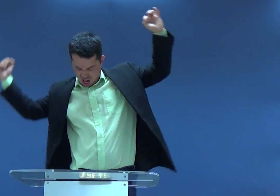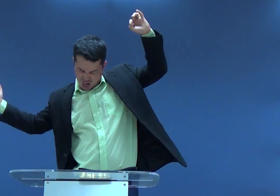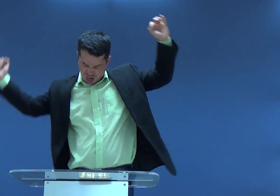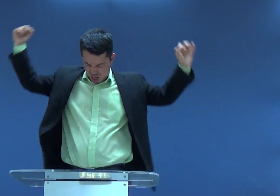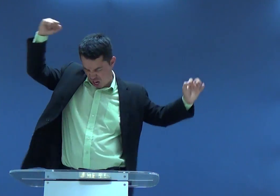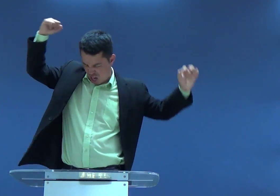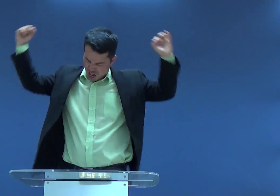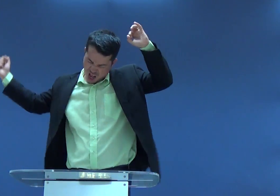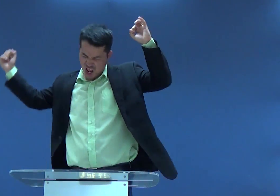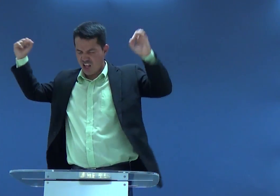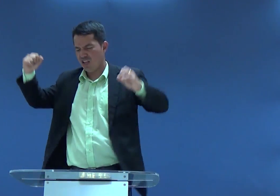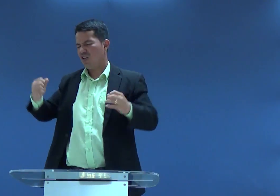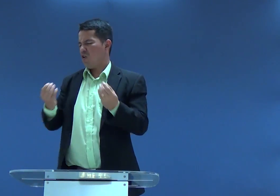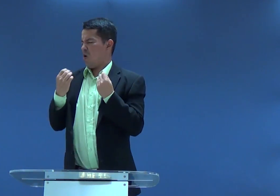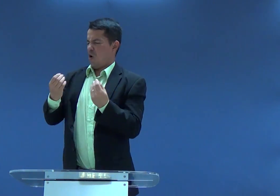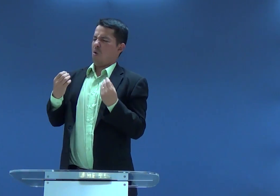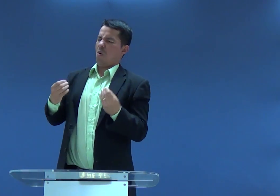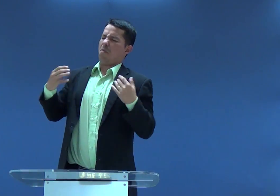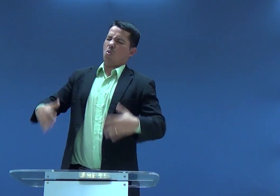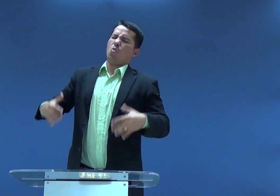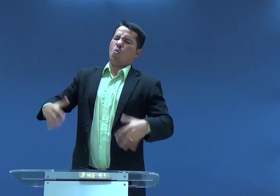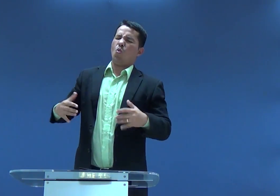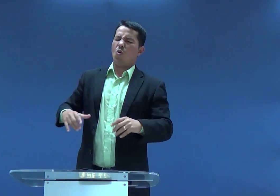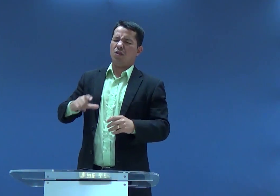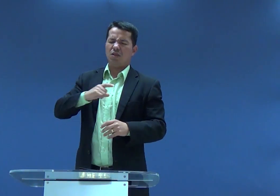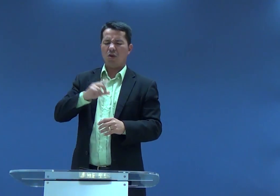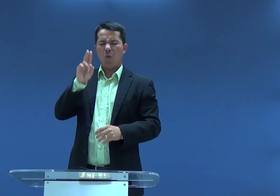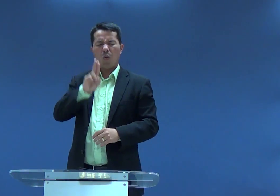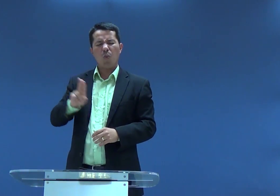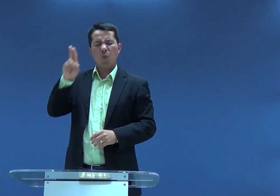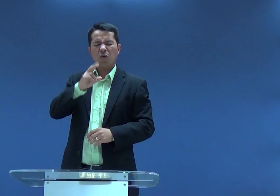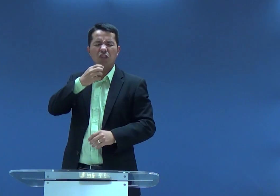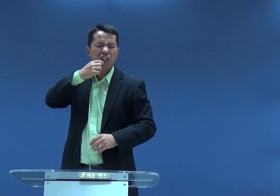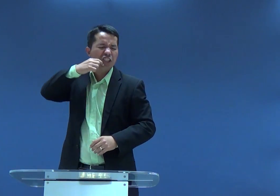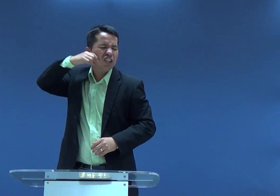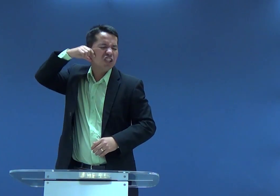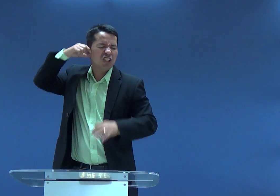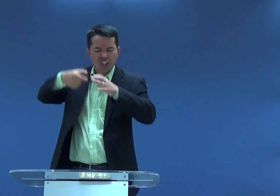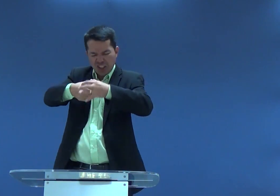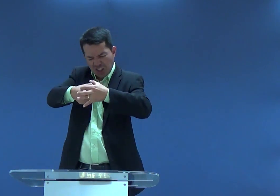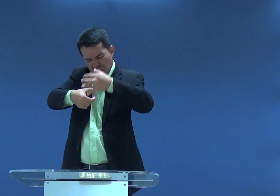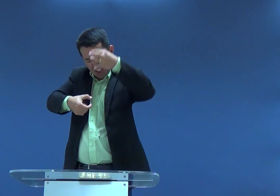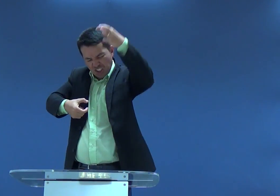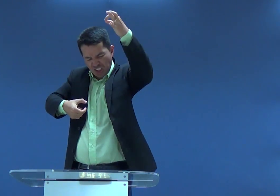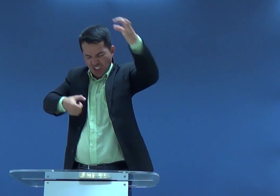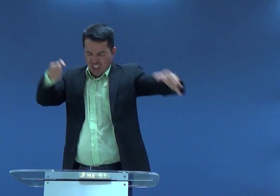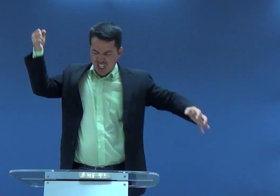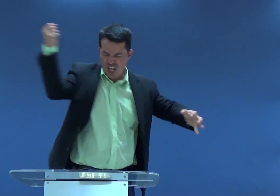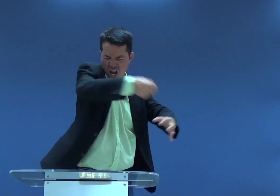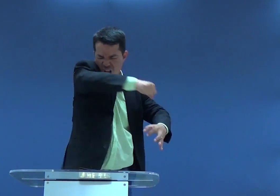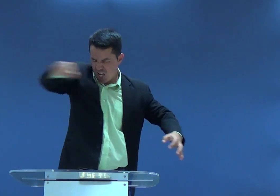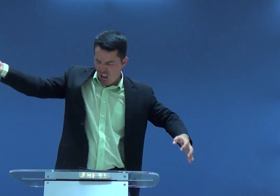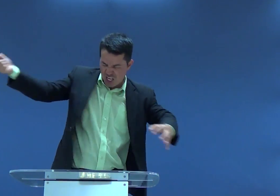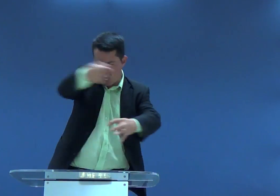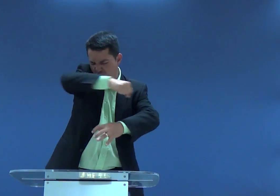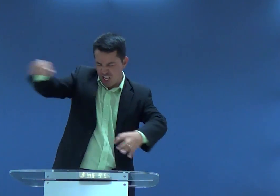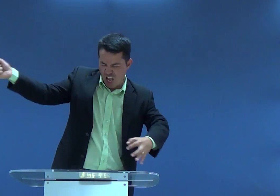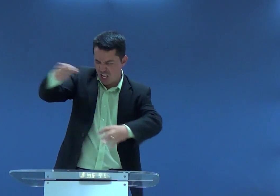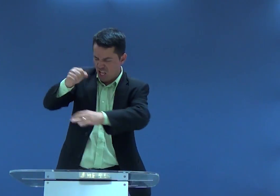eu penso sobre seus ombros, um homem tão forte, tão, que usou ali, uma queixada de